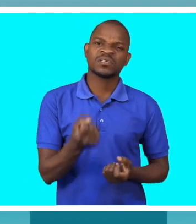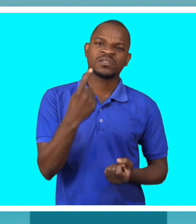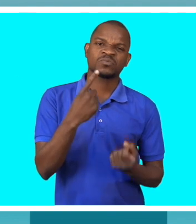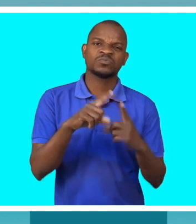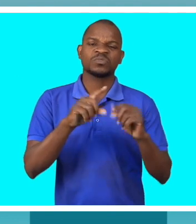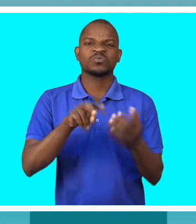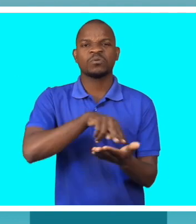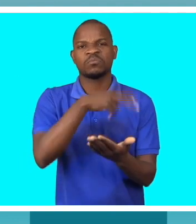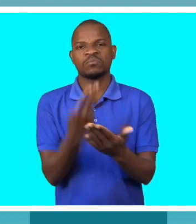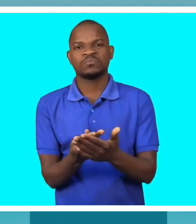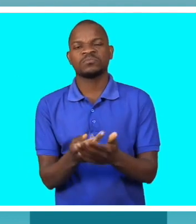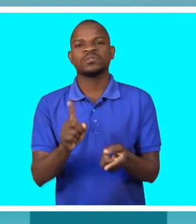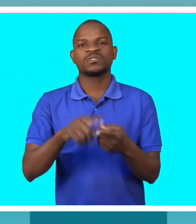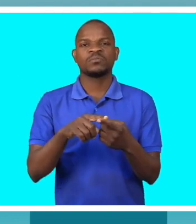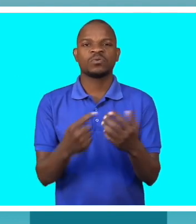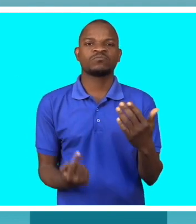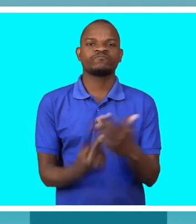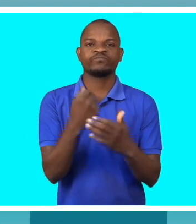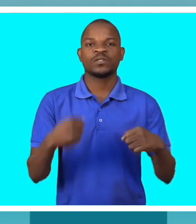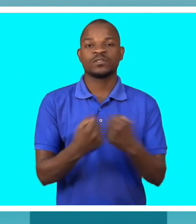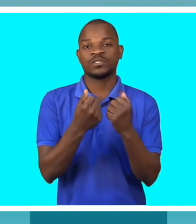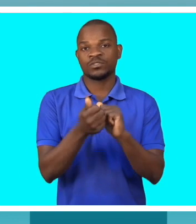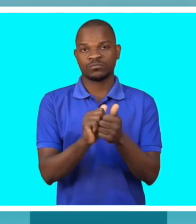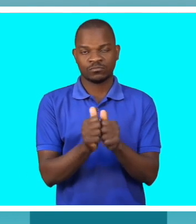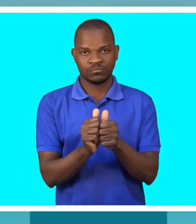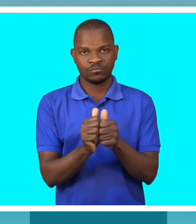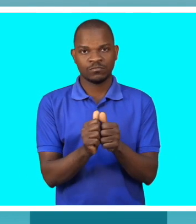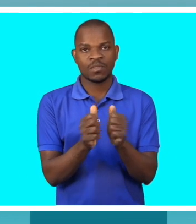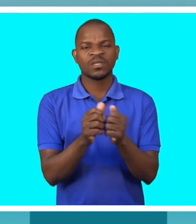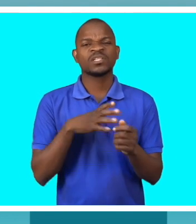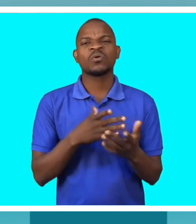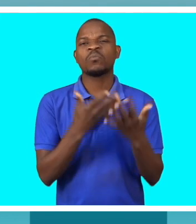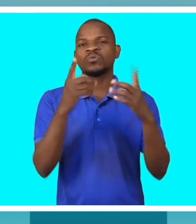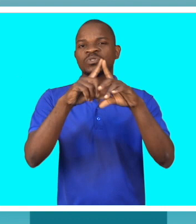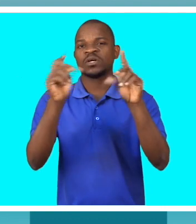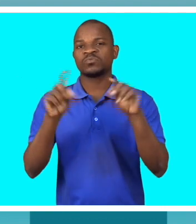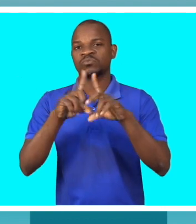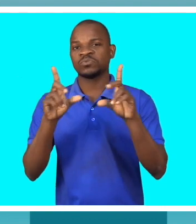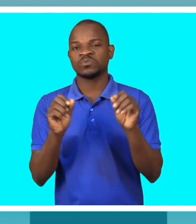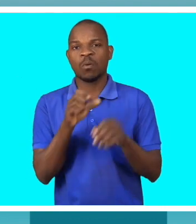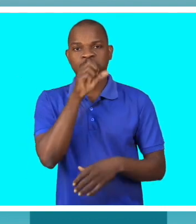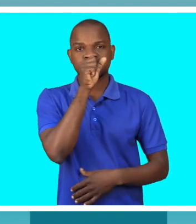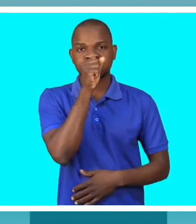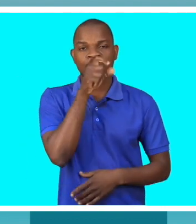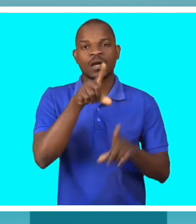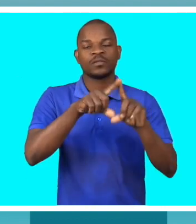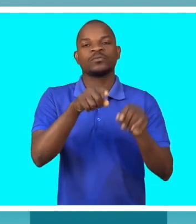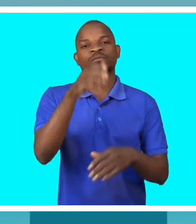lesionam a medula espinhal. Existem vários tabus relacionados com esta doença. Em alguns casos,